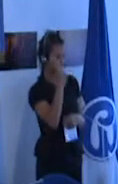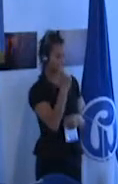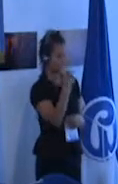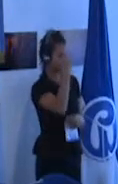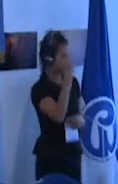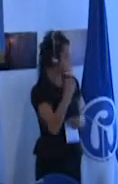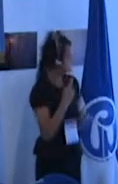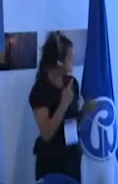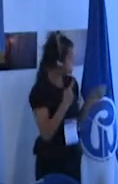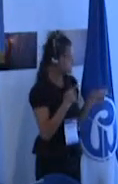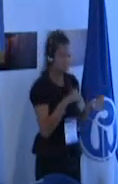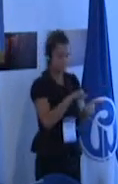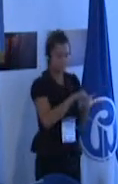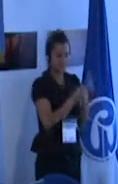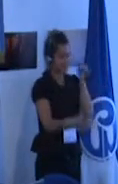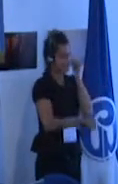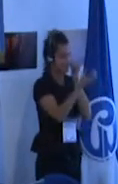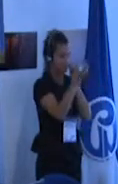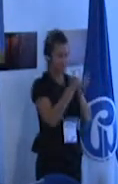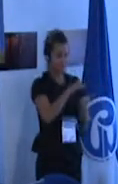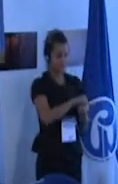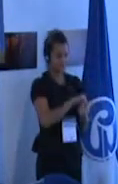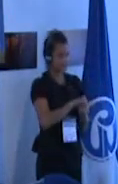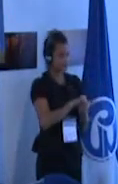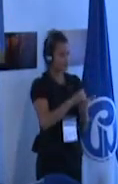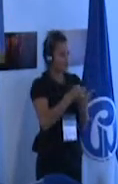el vínculo a la norma es el mismo